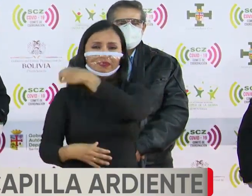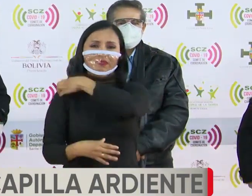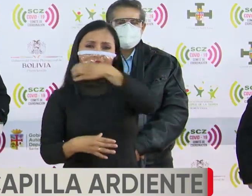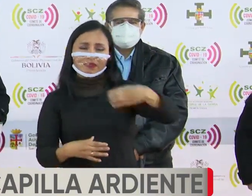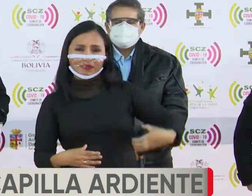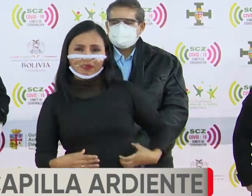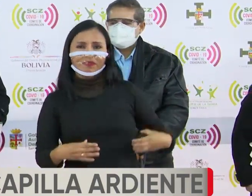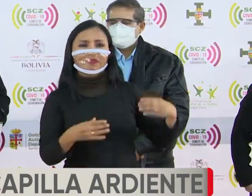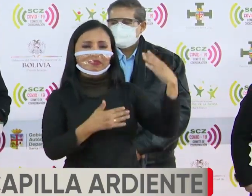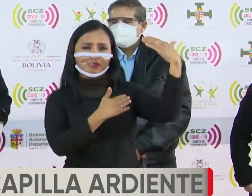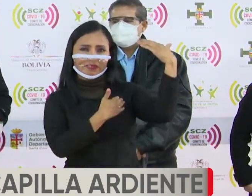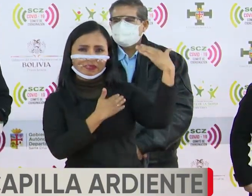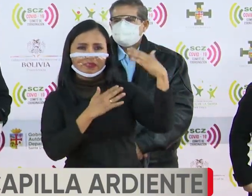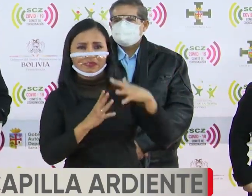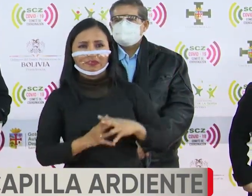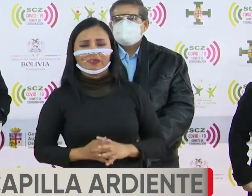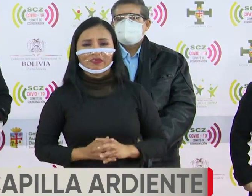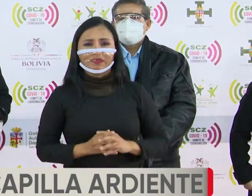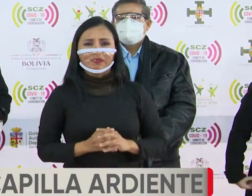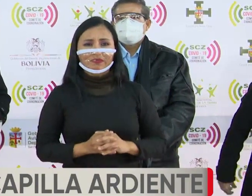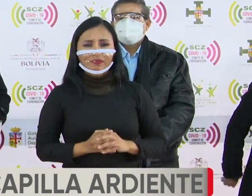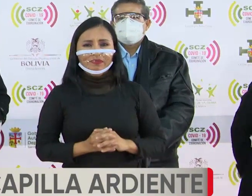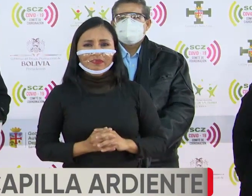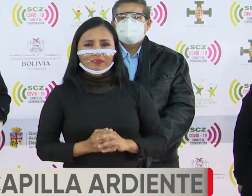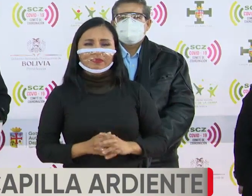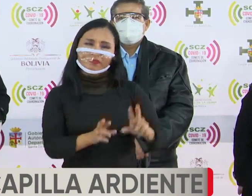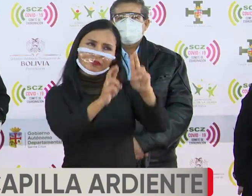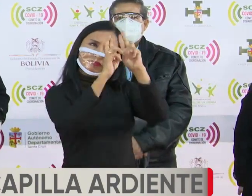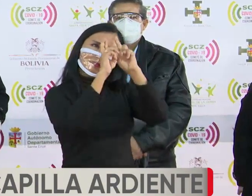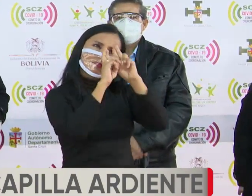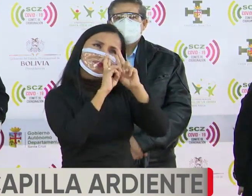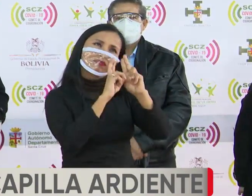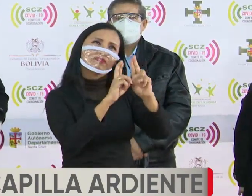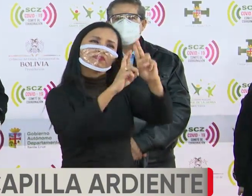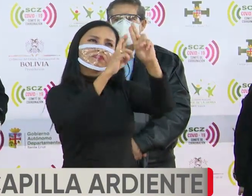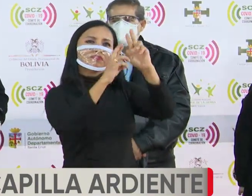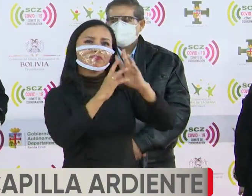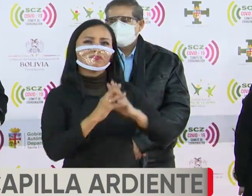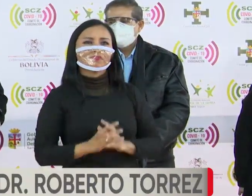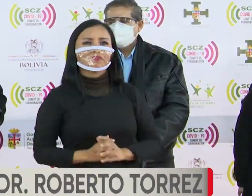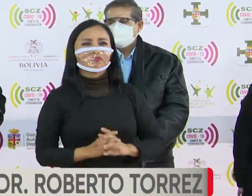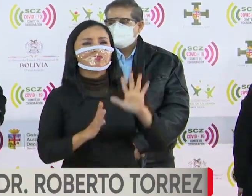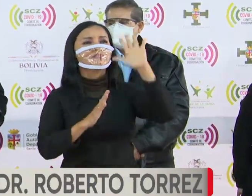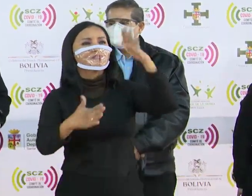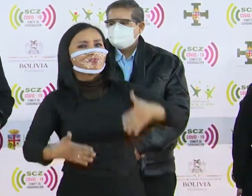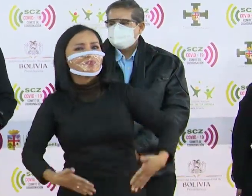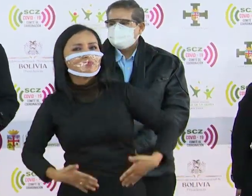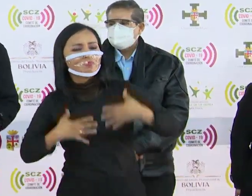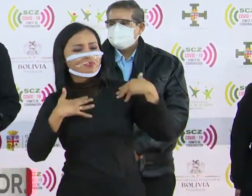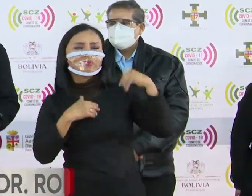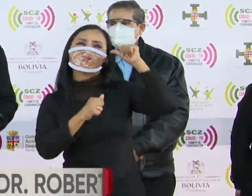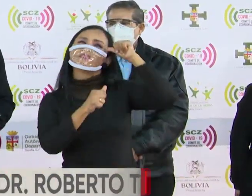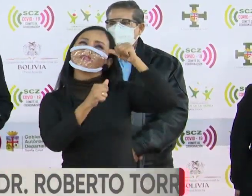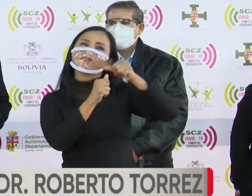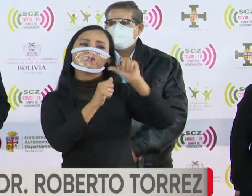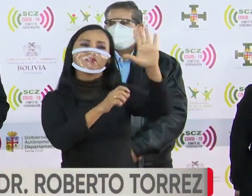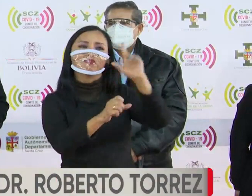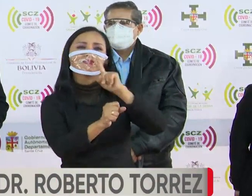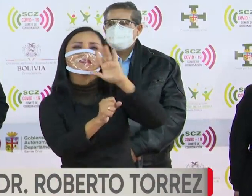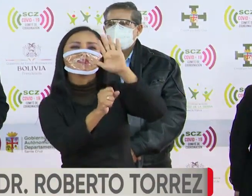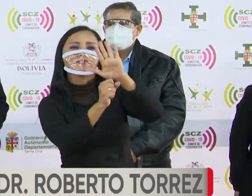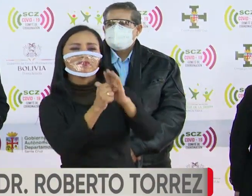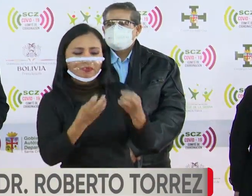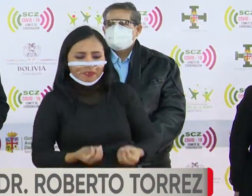gobernación de Santa Cruz en nuestro homenaje a la vida y al compromiso